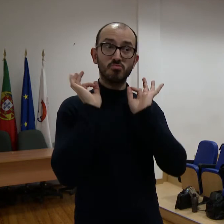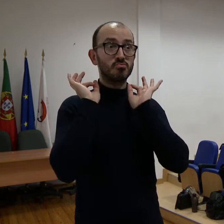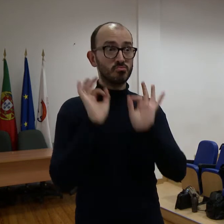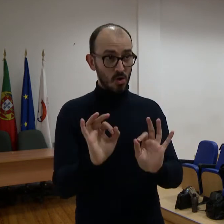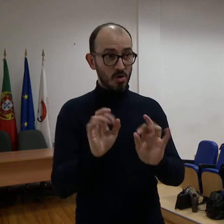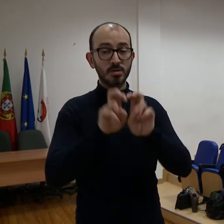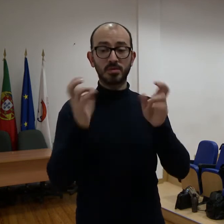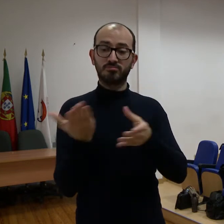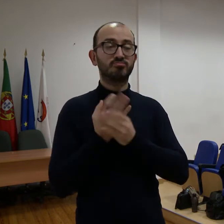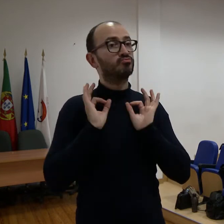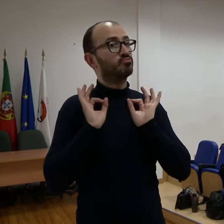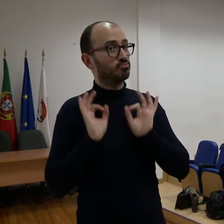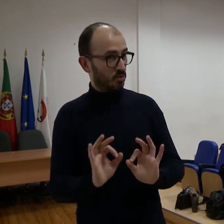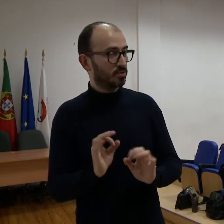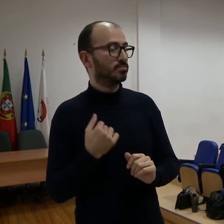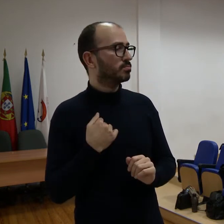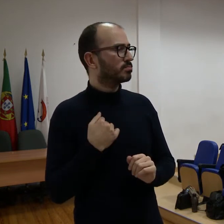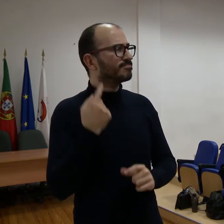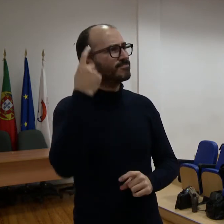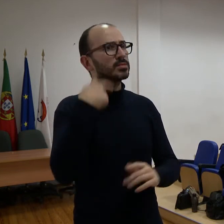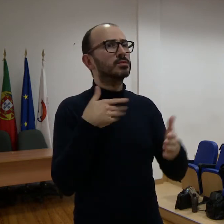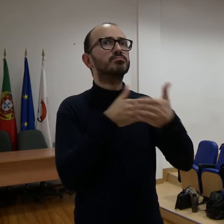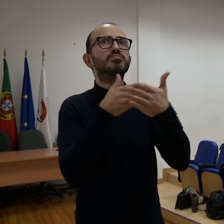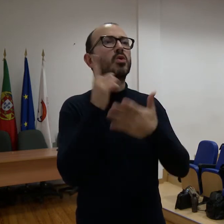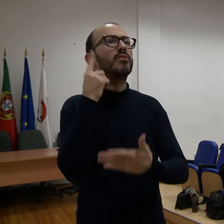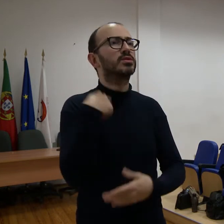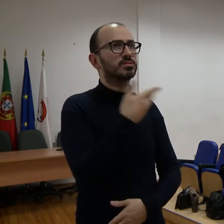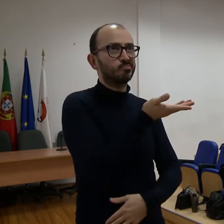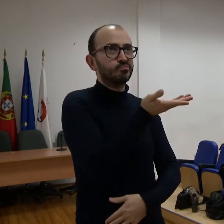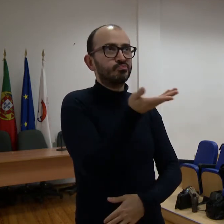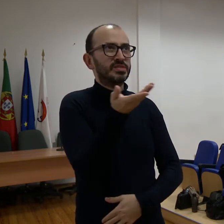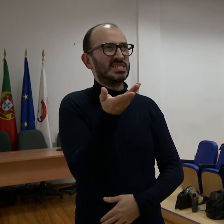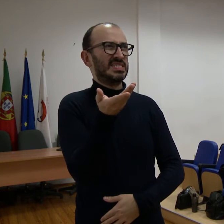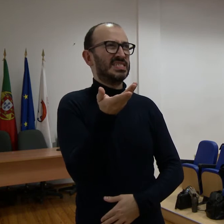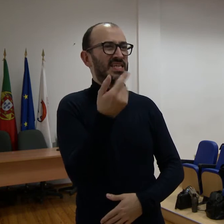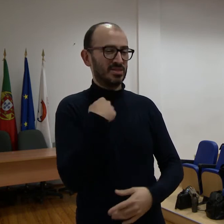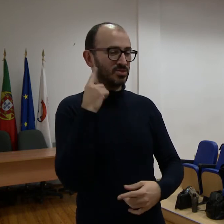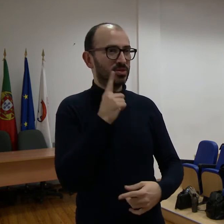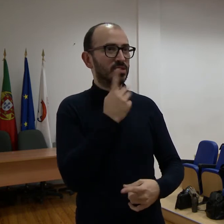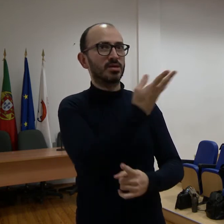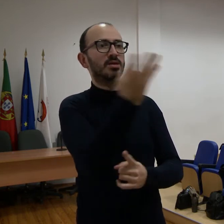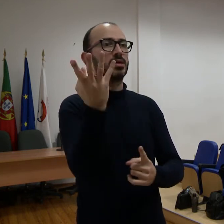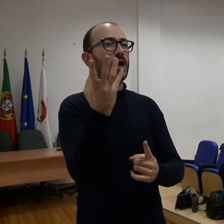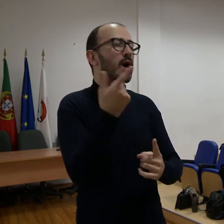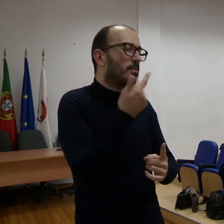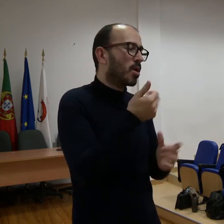Elra ensinou-me, passou-me os seus conhecimentos, eu adquiri os seus conhecimentos e tive-me a certificar, mas depois eu